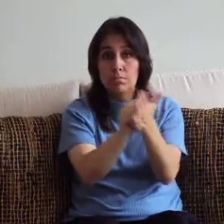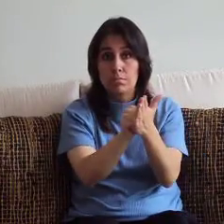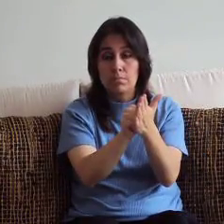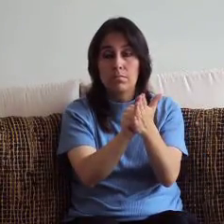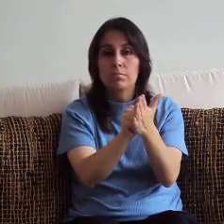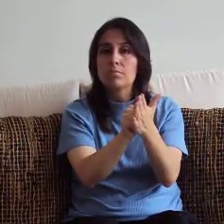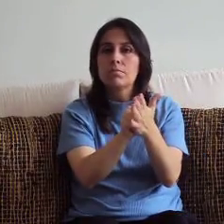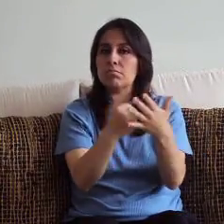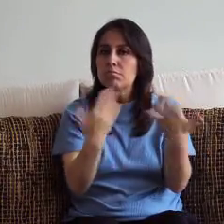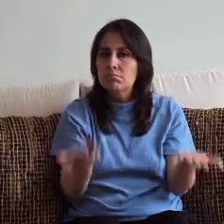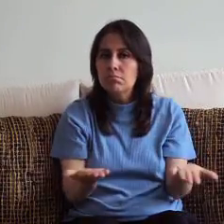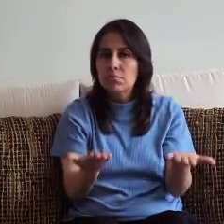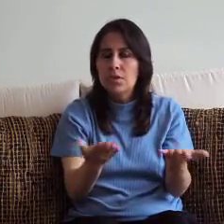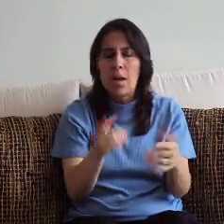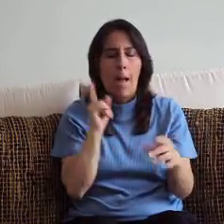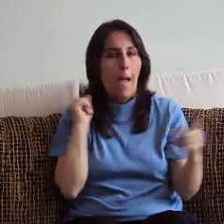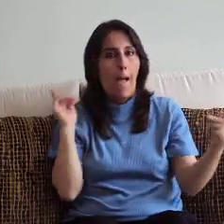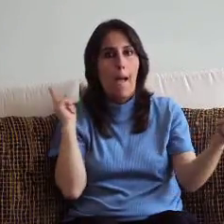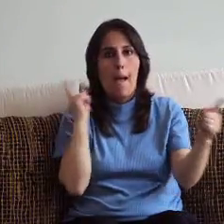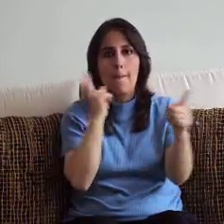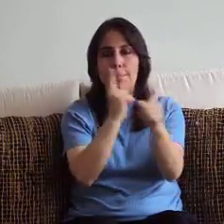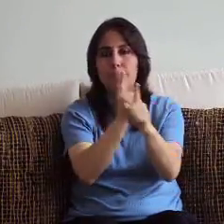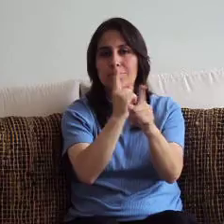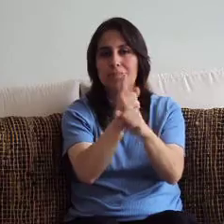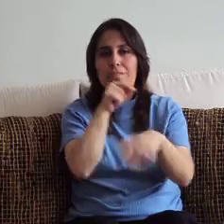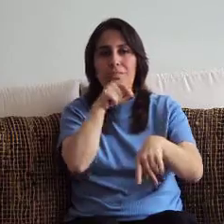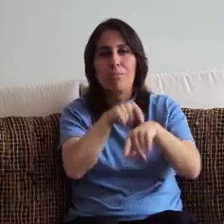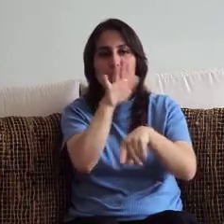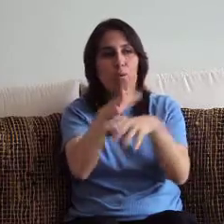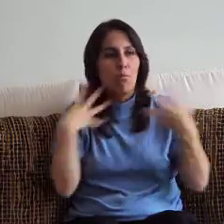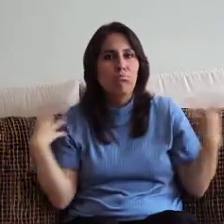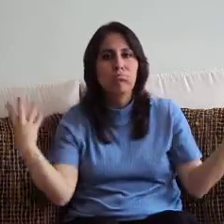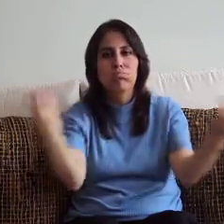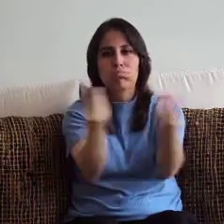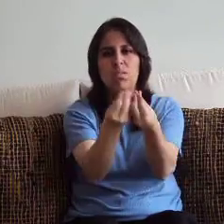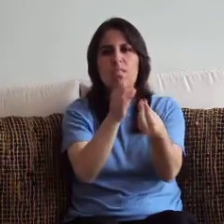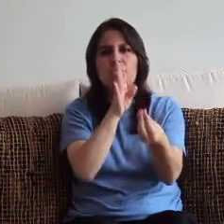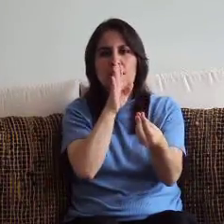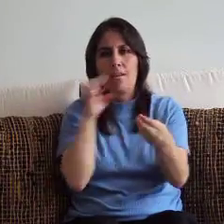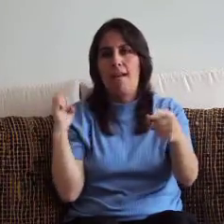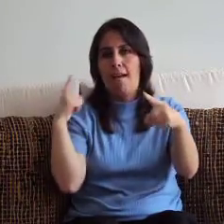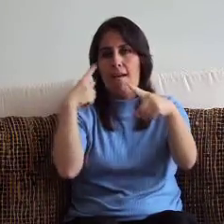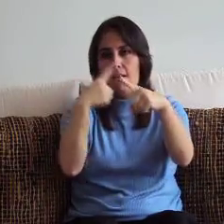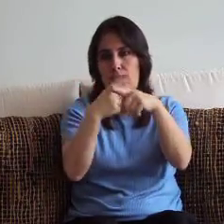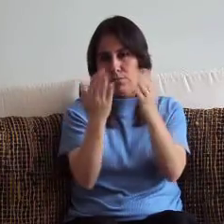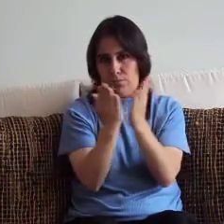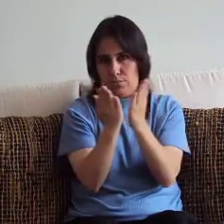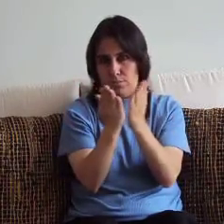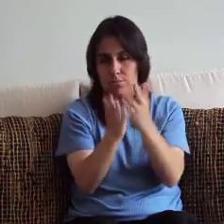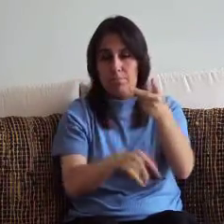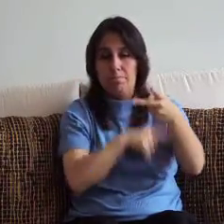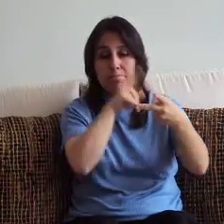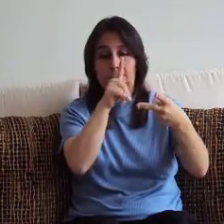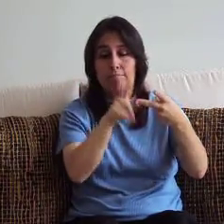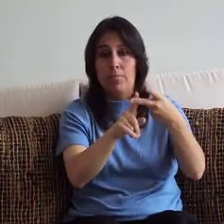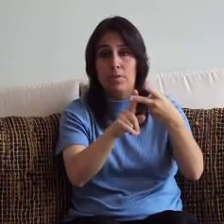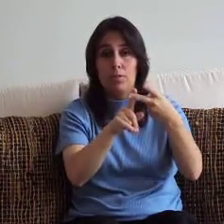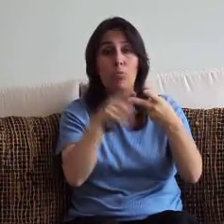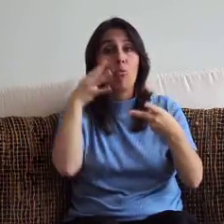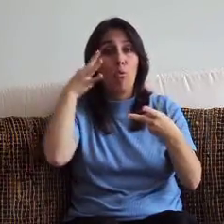se convierte en un momento preciso para reunir personas por dos graduadas y en formación, personas oyentes y usuarios que se encuentran